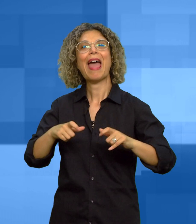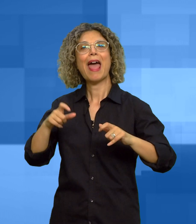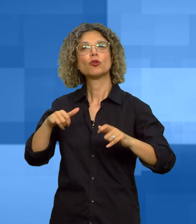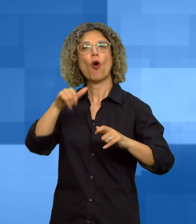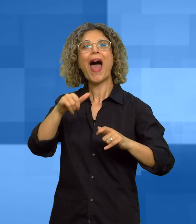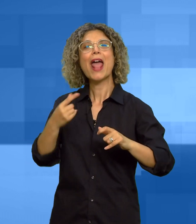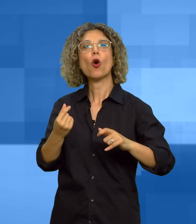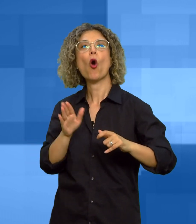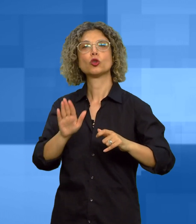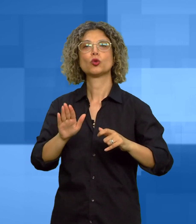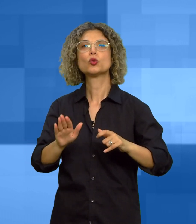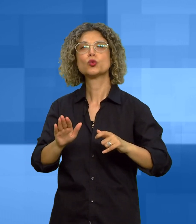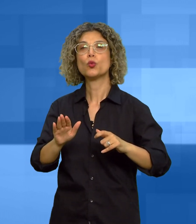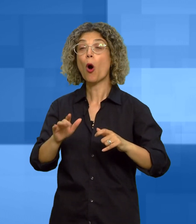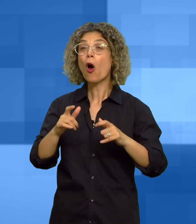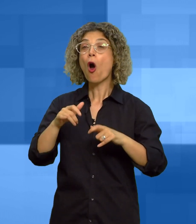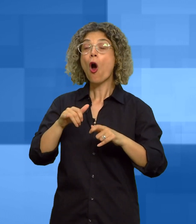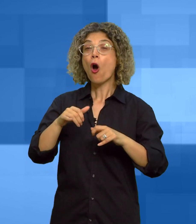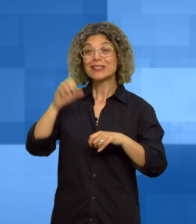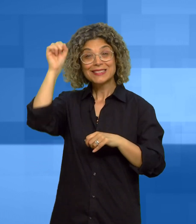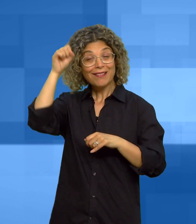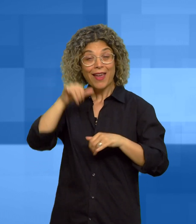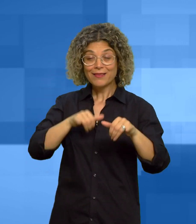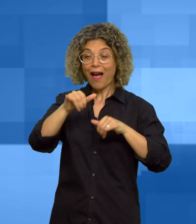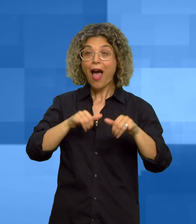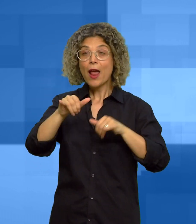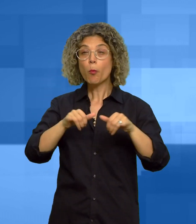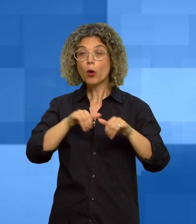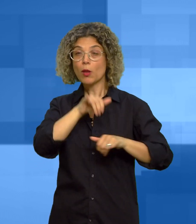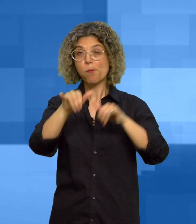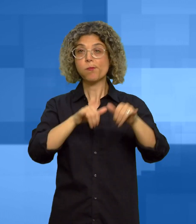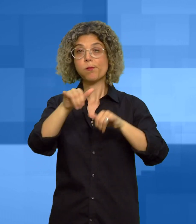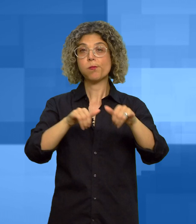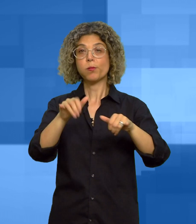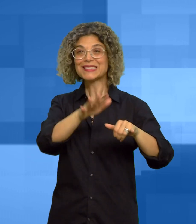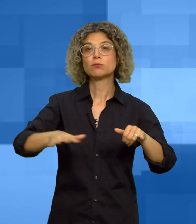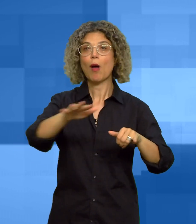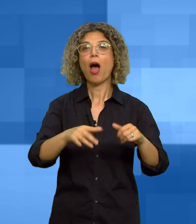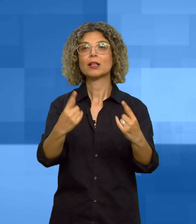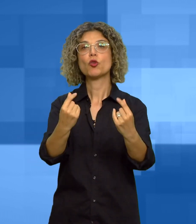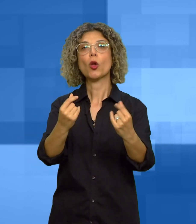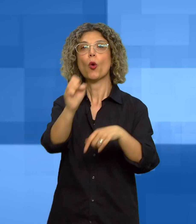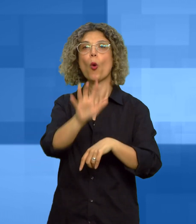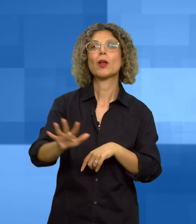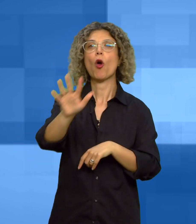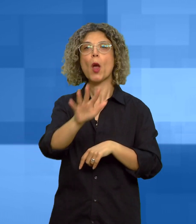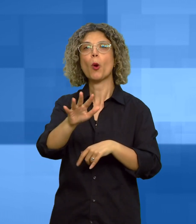aerei nelle rotte di collegamento tra aeroporti situati in sardegna e aeroporti situati all